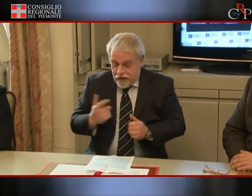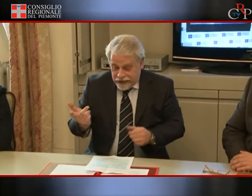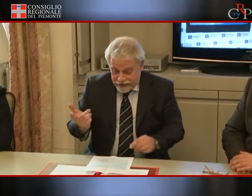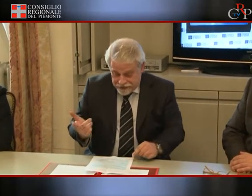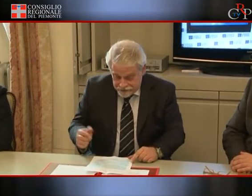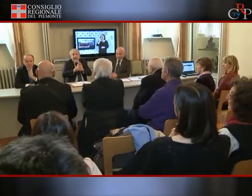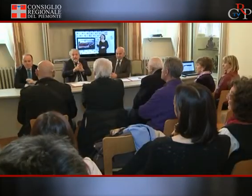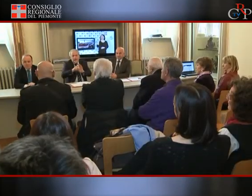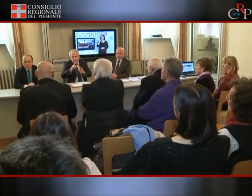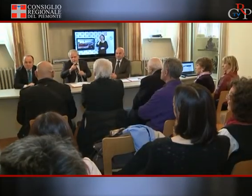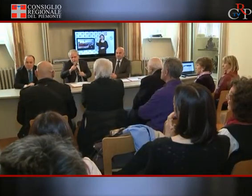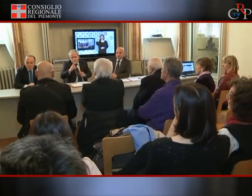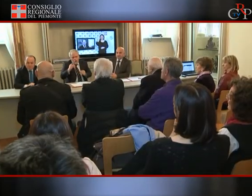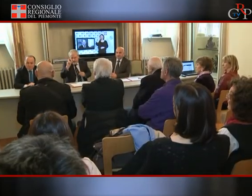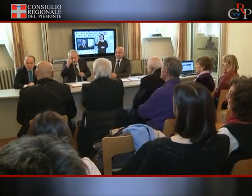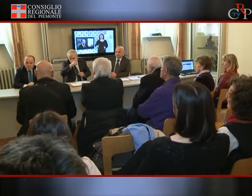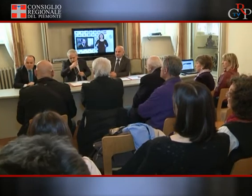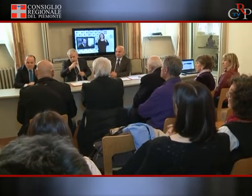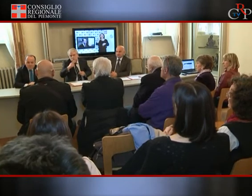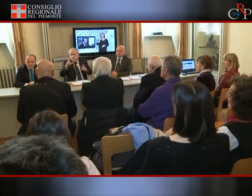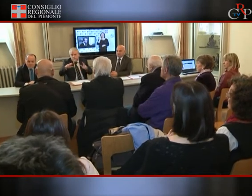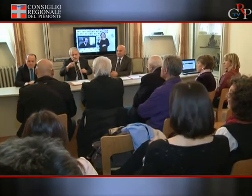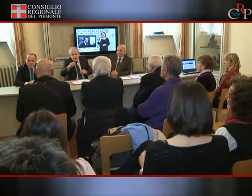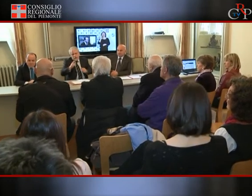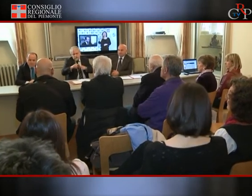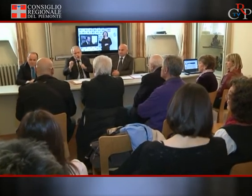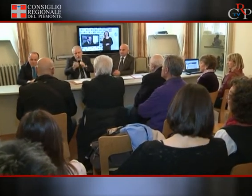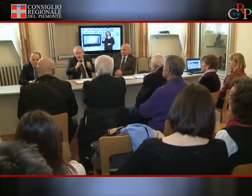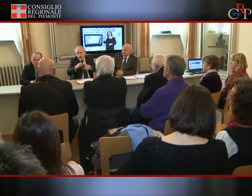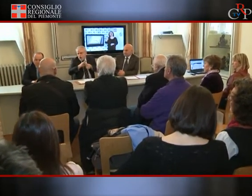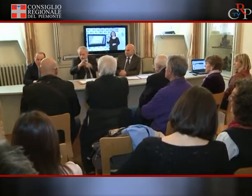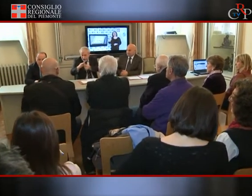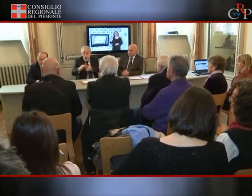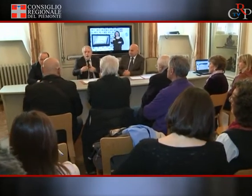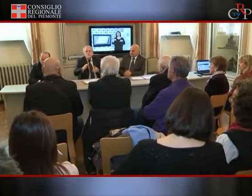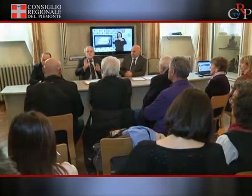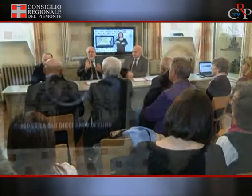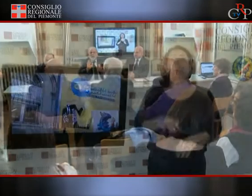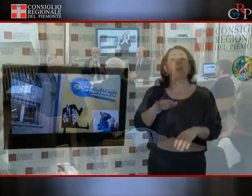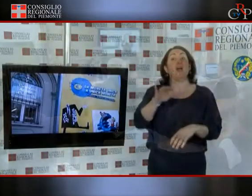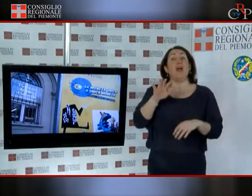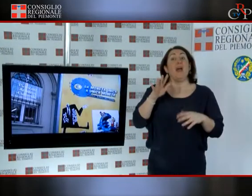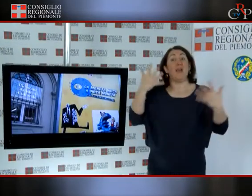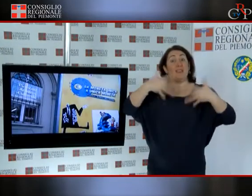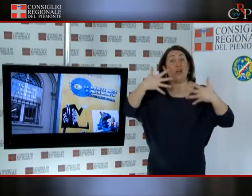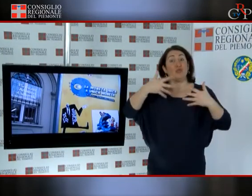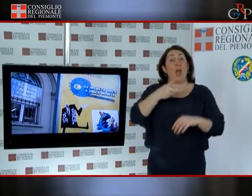istituzionali e altri eventi dell'istituzione regionale tradotti nella lingua dei segni italiana. È realizzato con periodicità